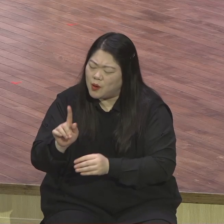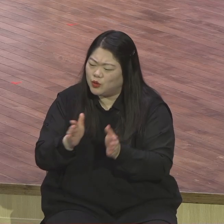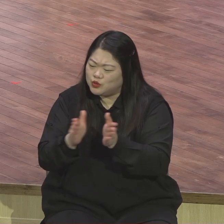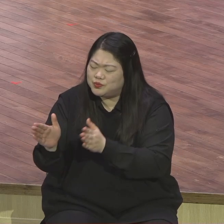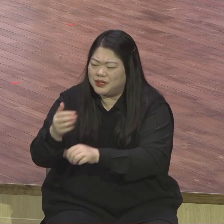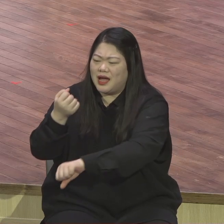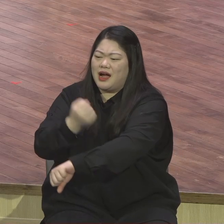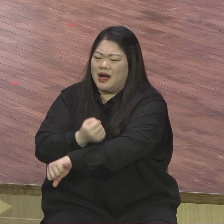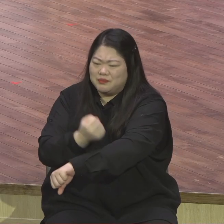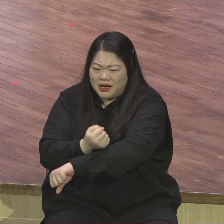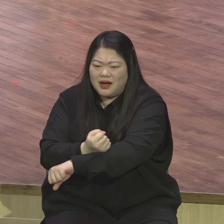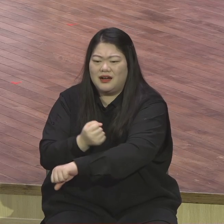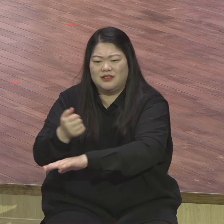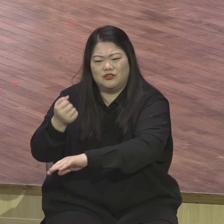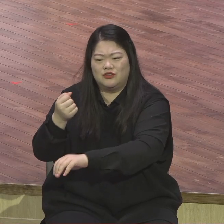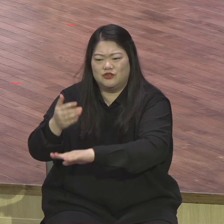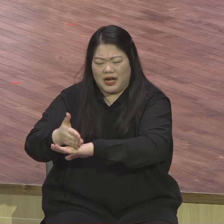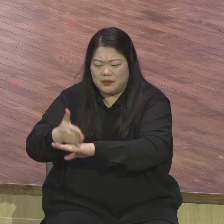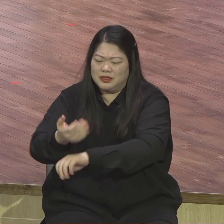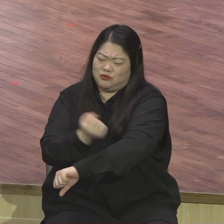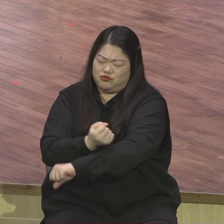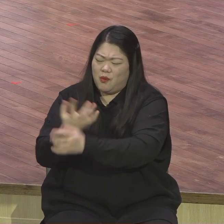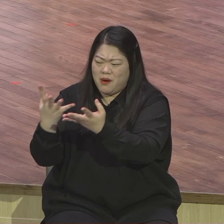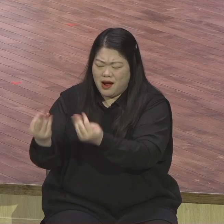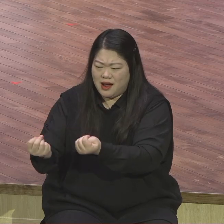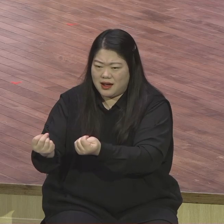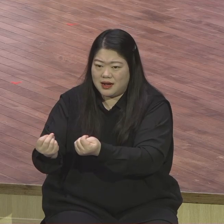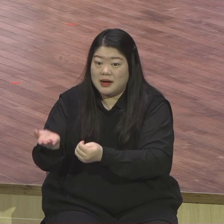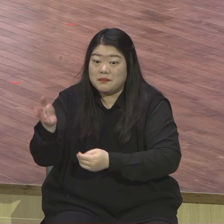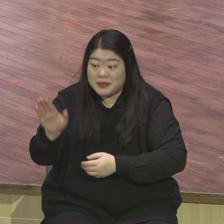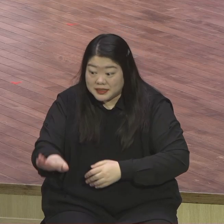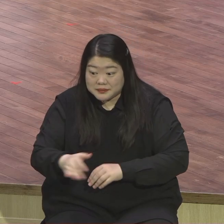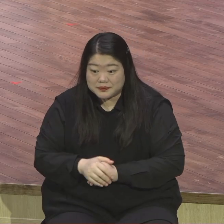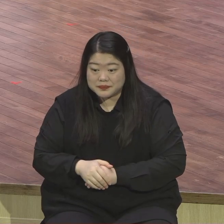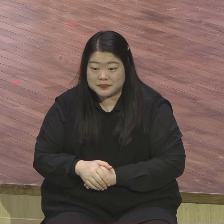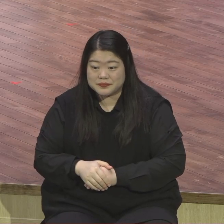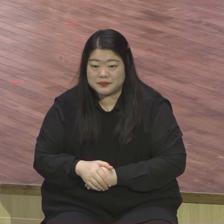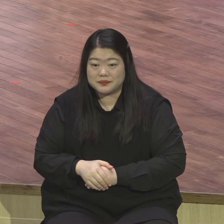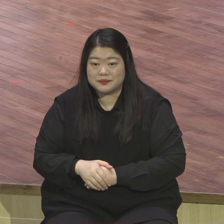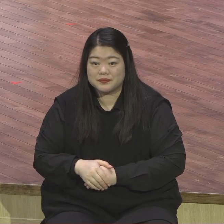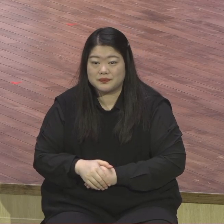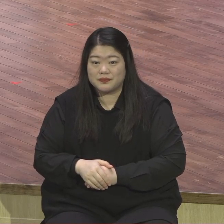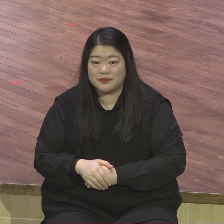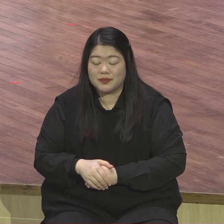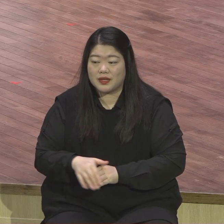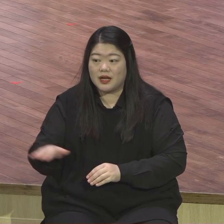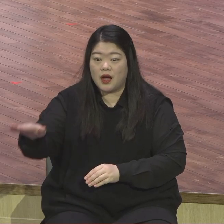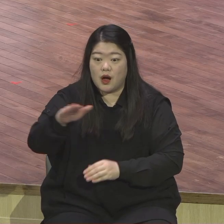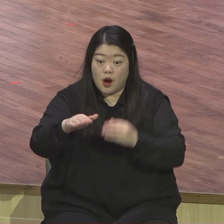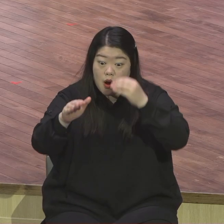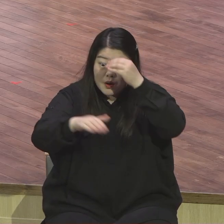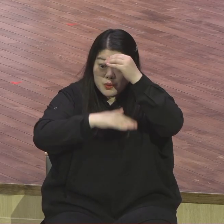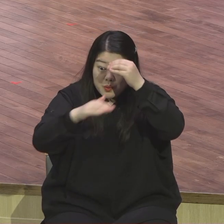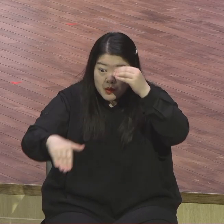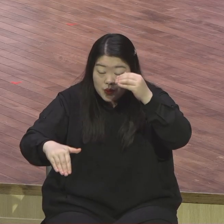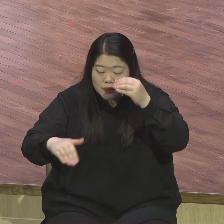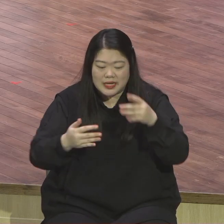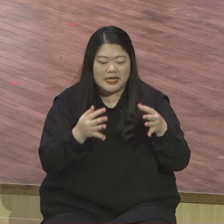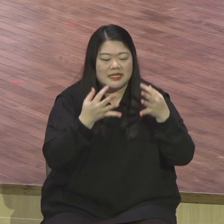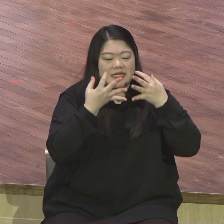두 시간 전부 다 준비해서 하는데 아예 전 교인이 금요일 되면 공연한다 공연 부러온다 할 정도로